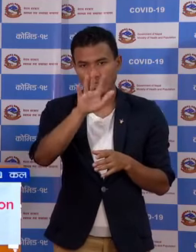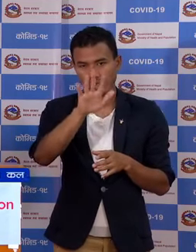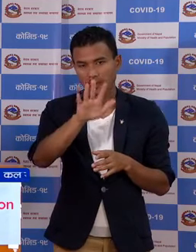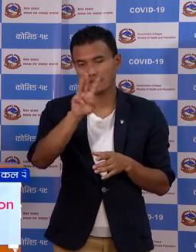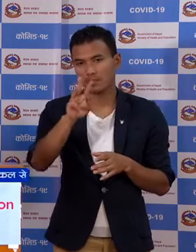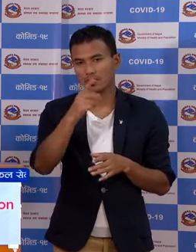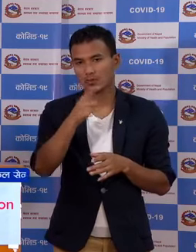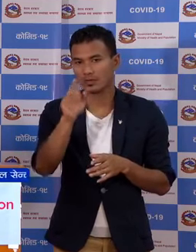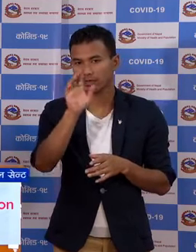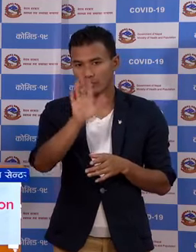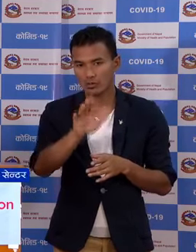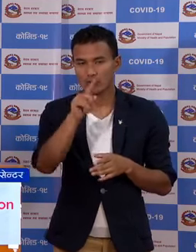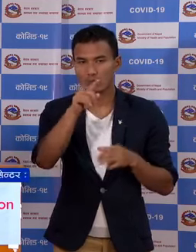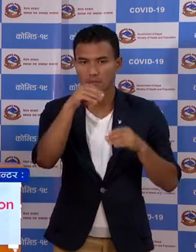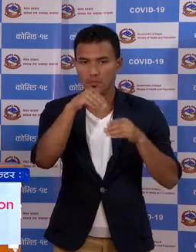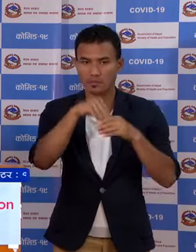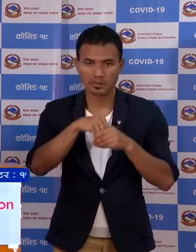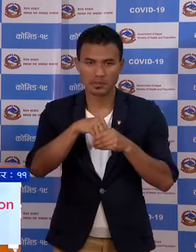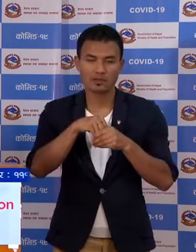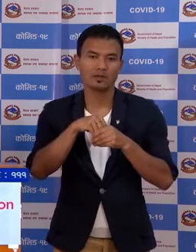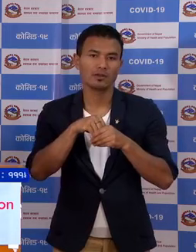र तेस